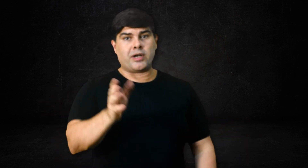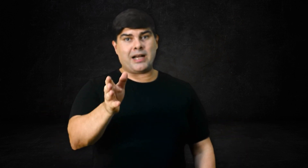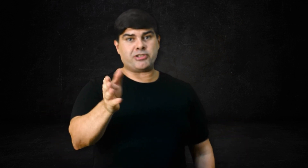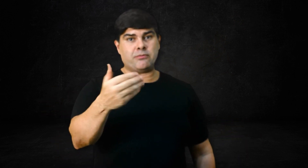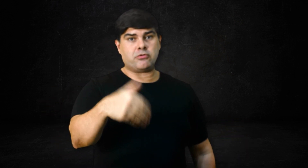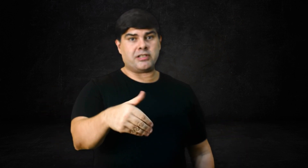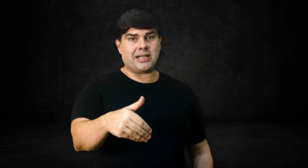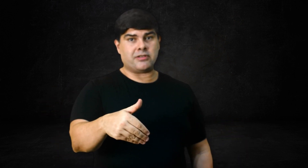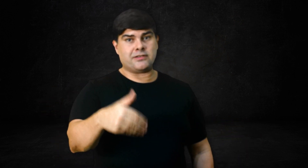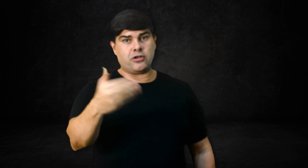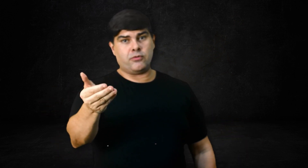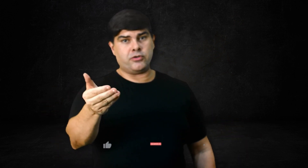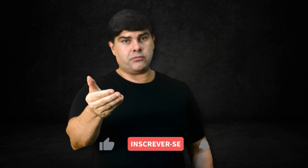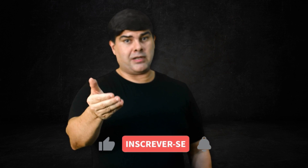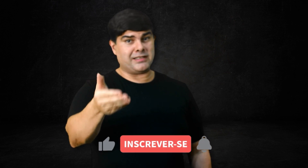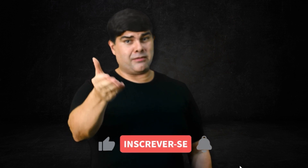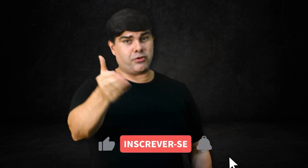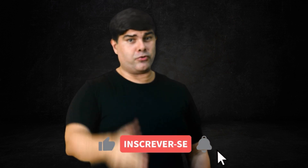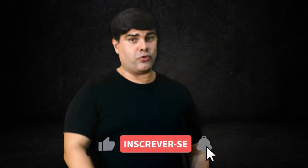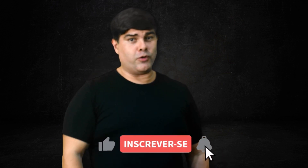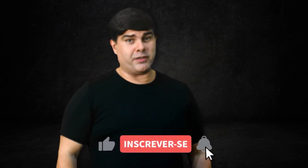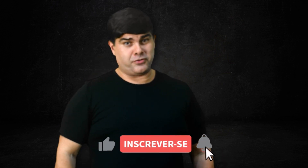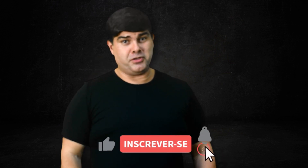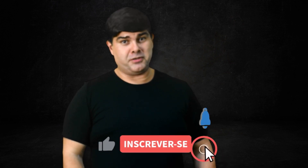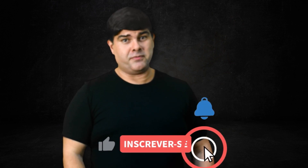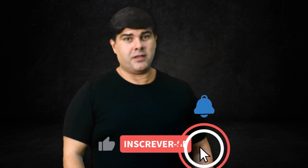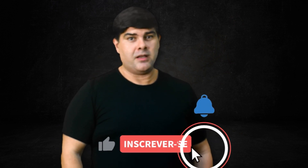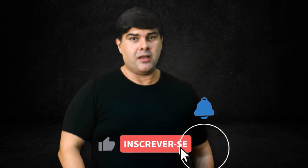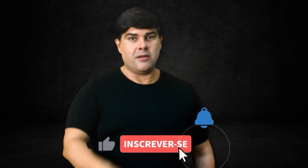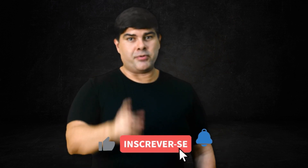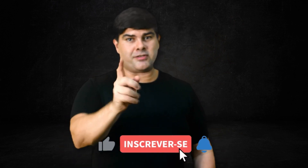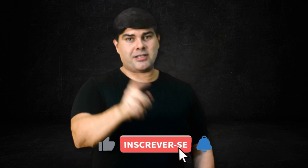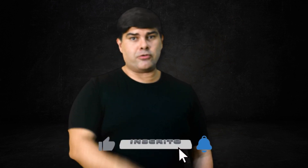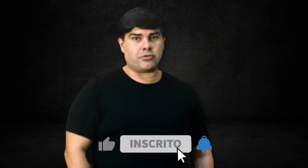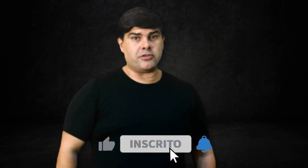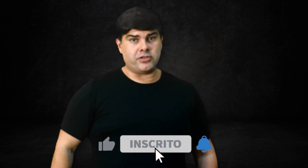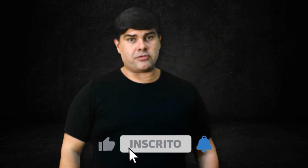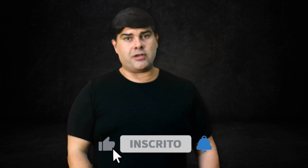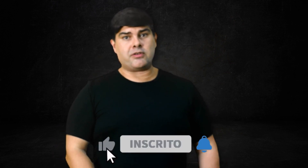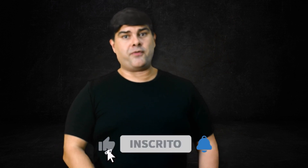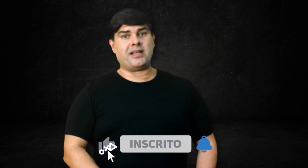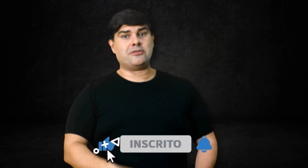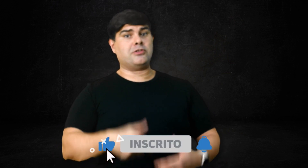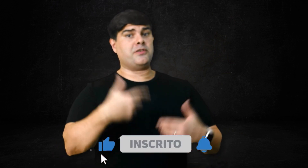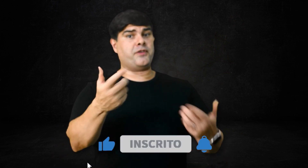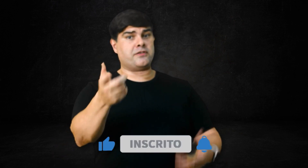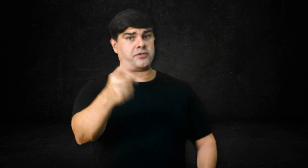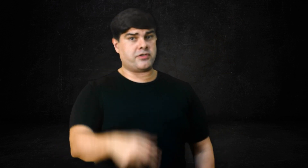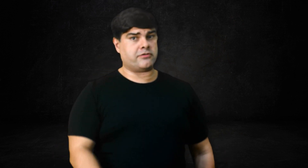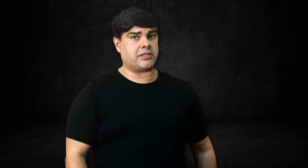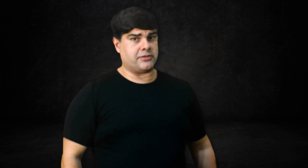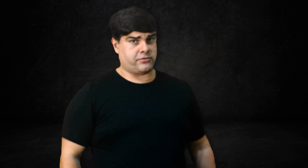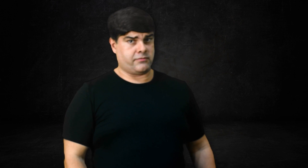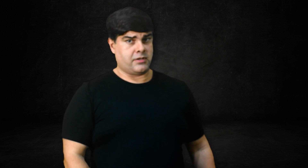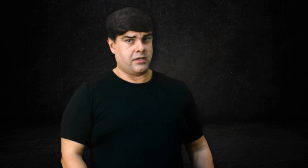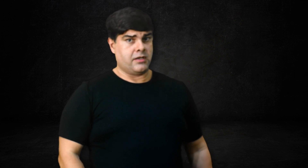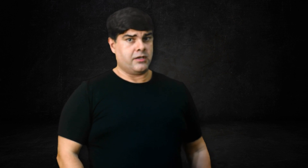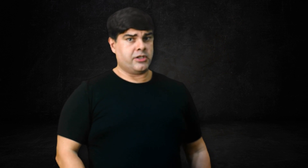carbo está muito ligado a esse hormônio mais anabólico do corpo, a insulina. Por isso ter controle disso é o que fará toda a diferença nos seus resultados. E